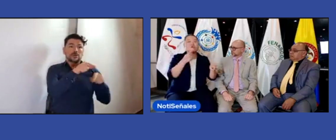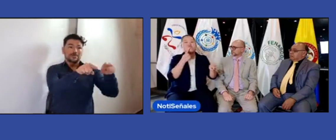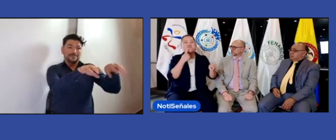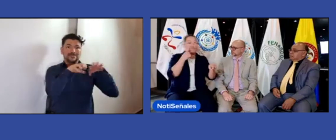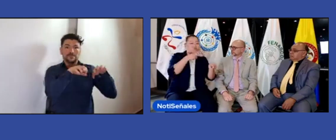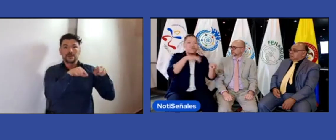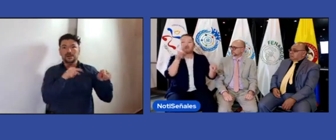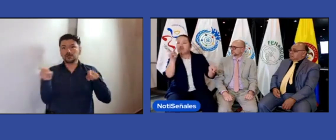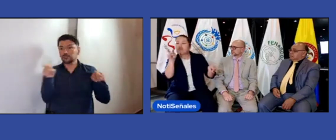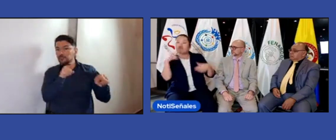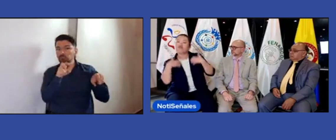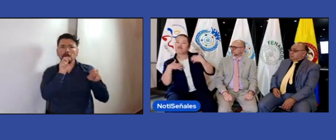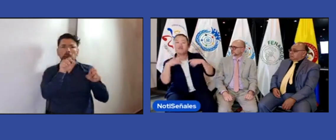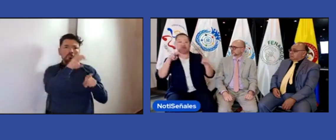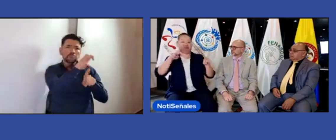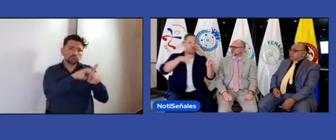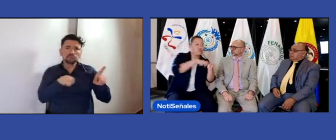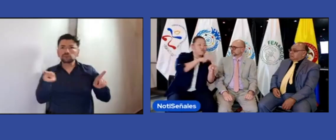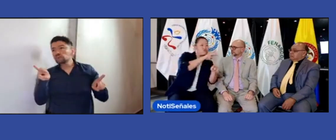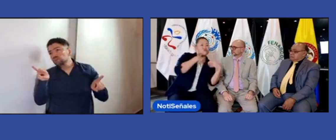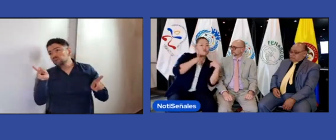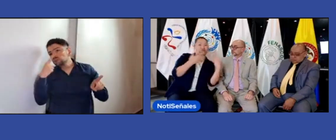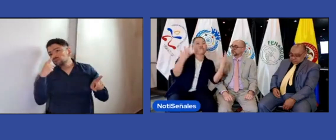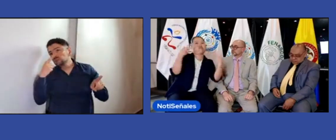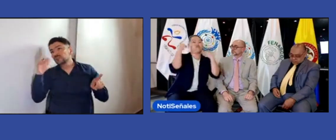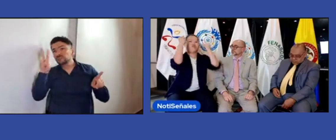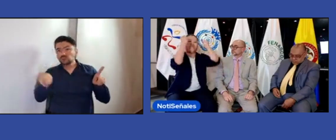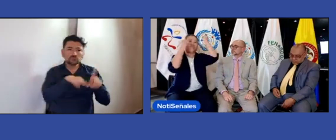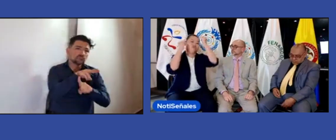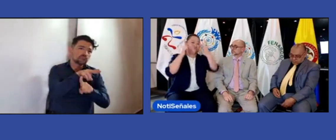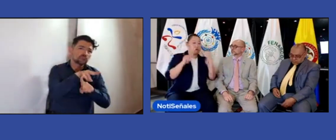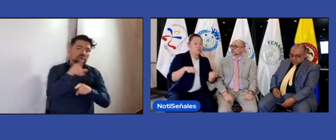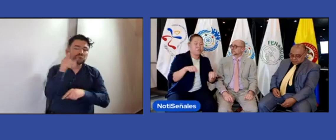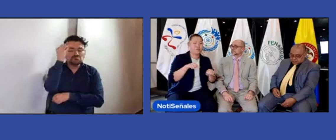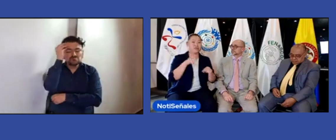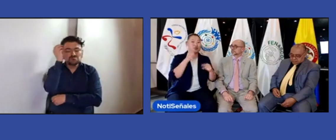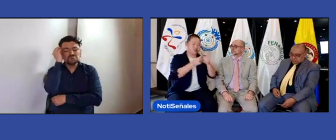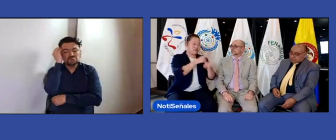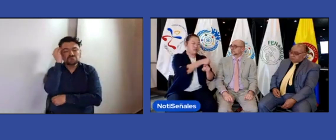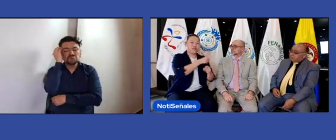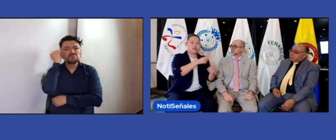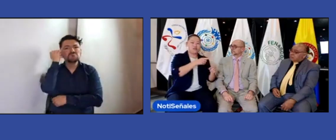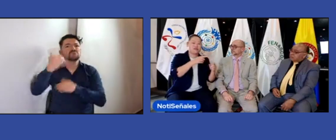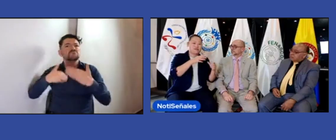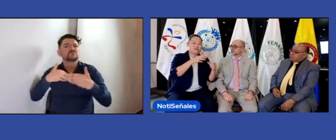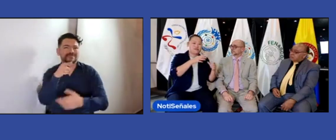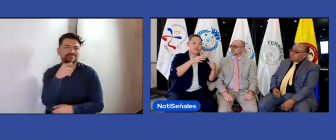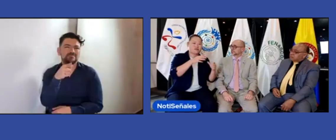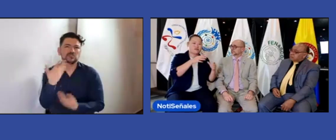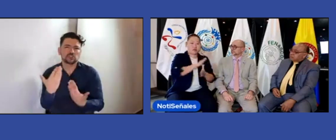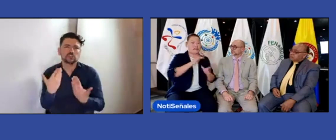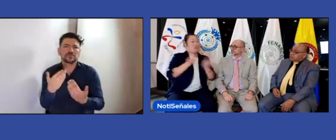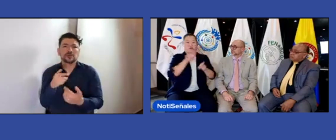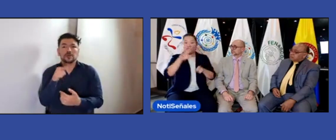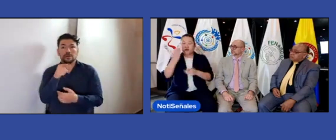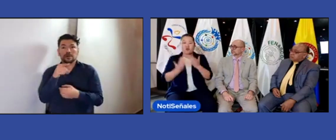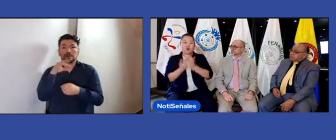comentó de cómo se maneja con la WFD, en la sección de jóvenes también es lo mismo. Nosotros buscamos pues dejar esas semillas,